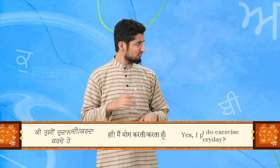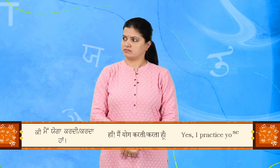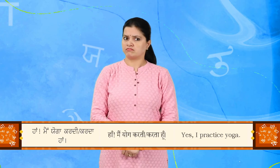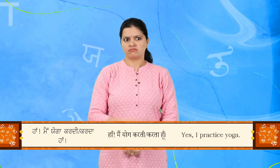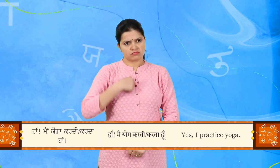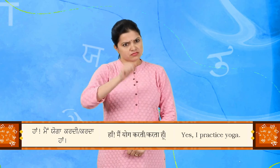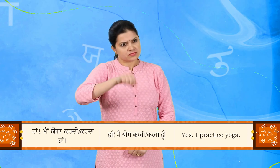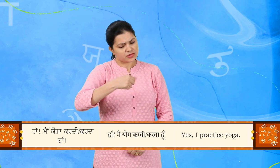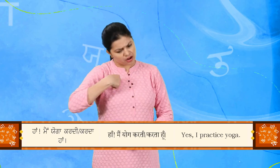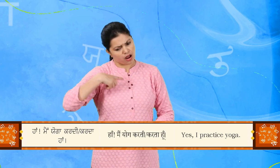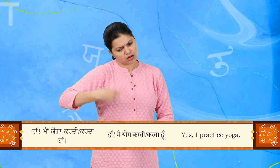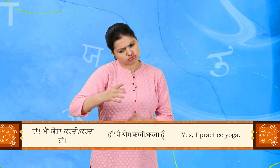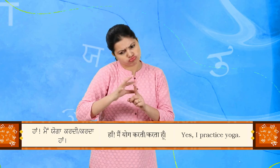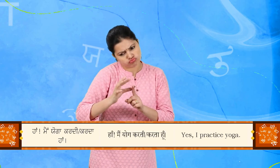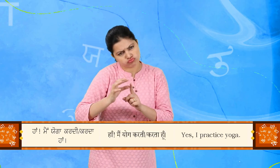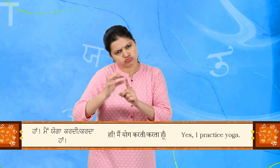हाँ, मैं योगा कर दी हाँ